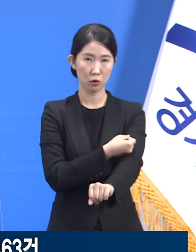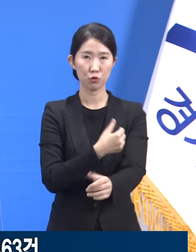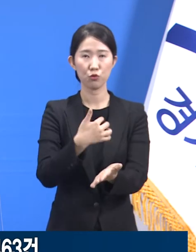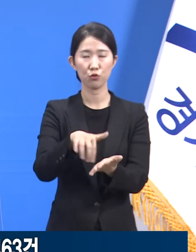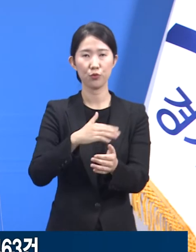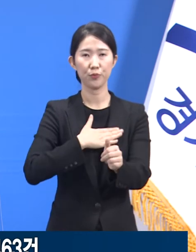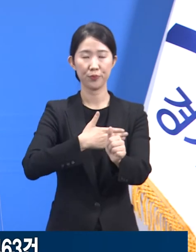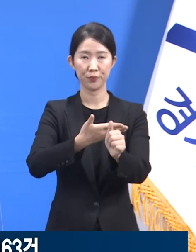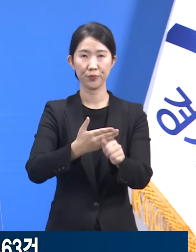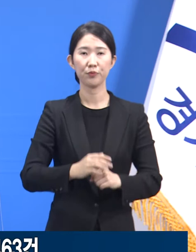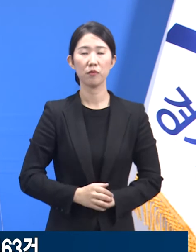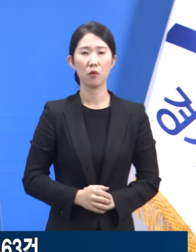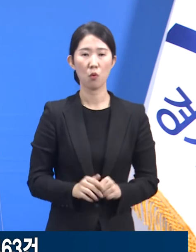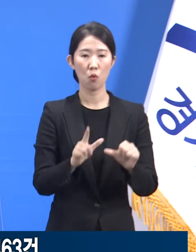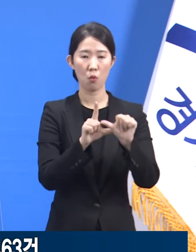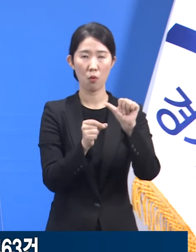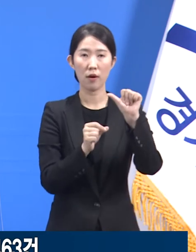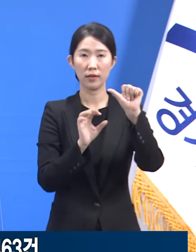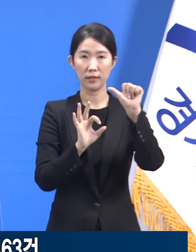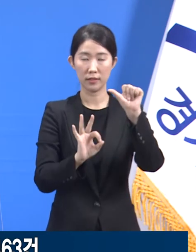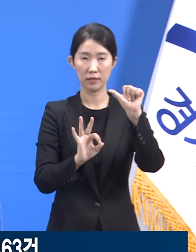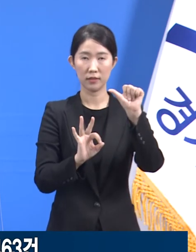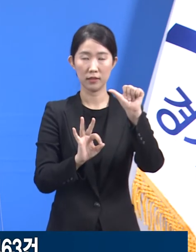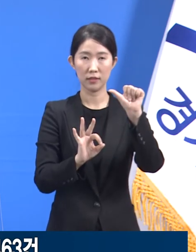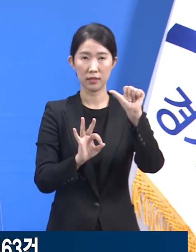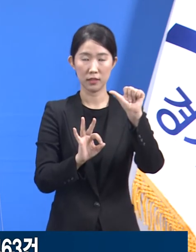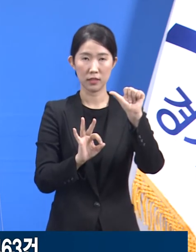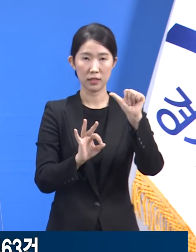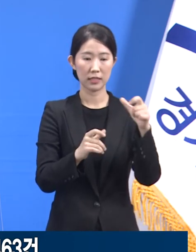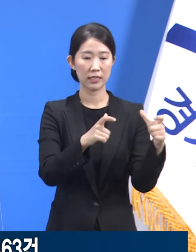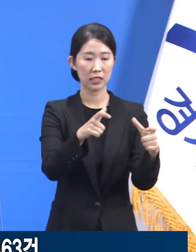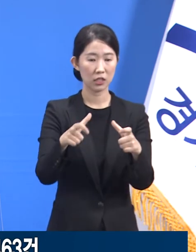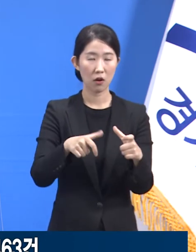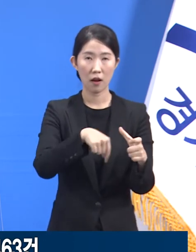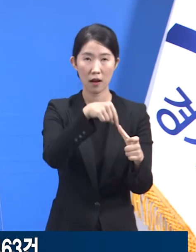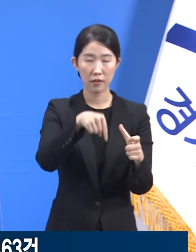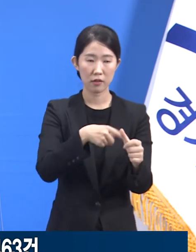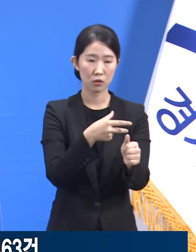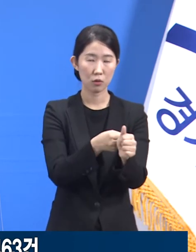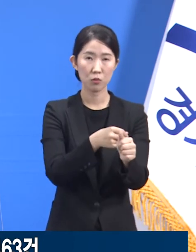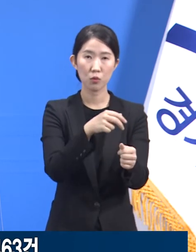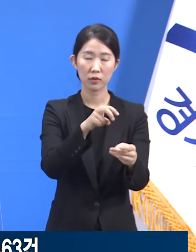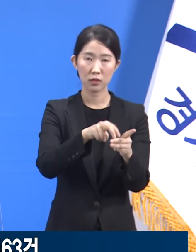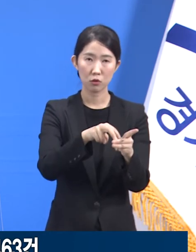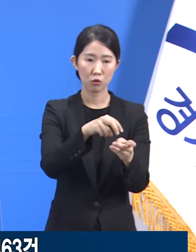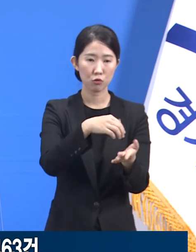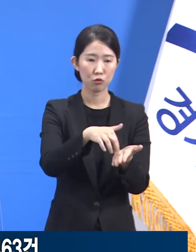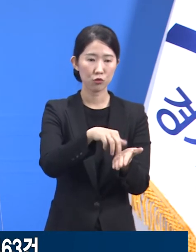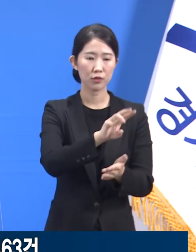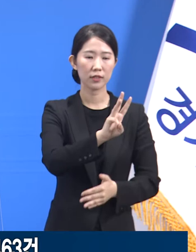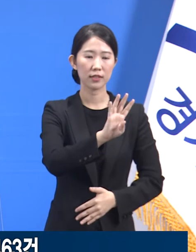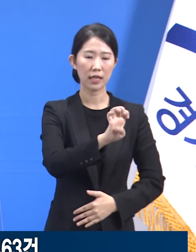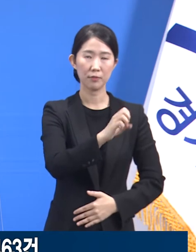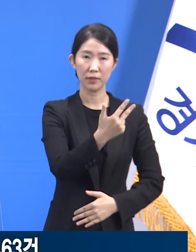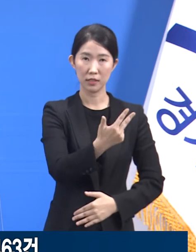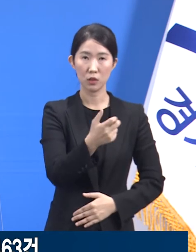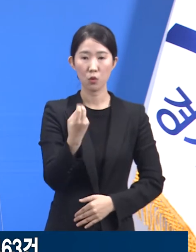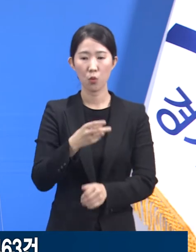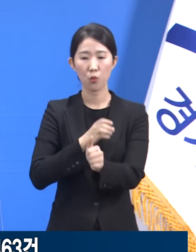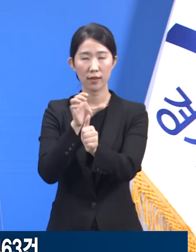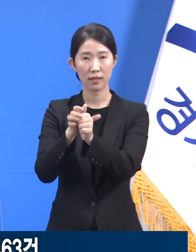5월 10일 18시 기준 도내 지역예방접종센터는 47개소, 위탁의료기관은